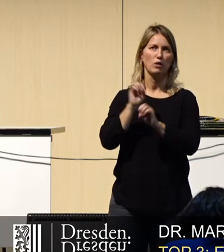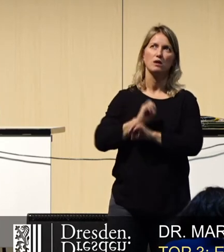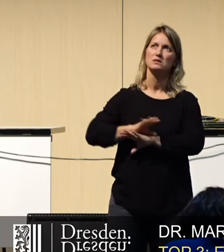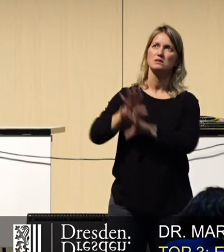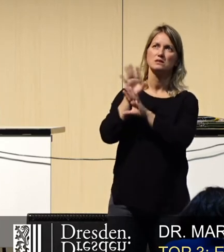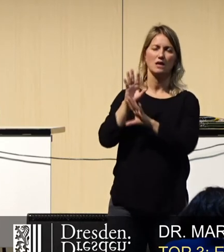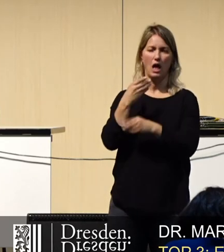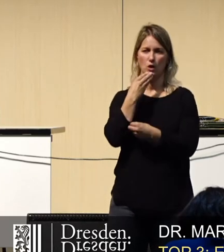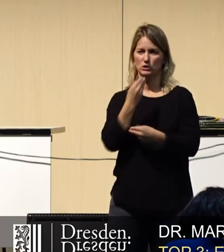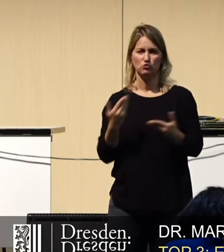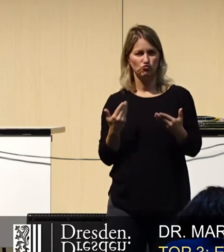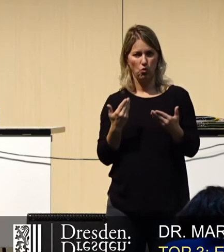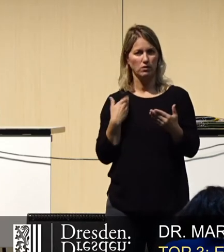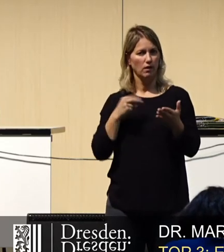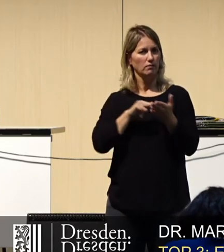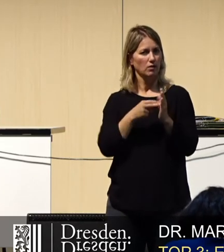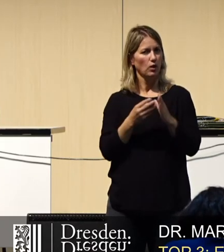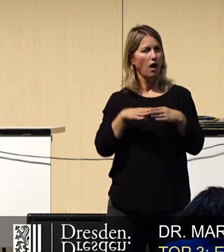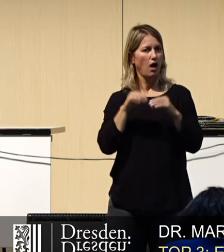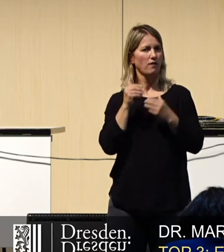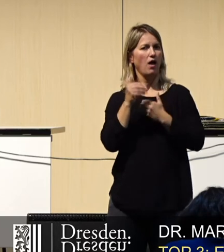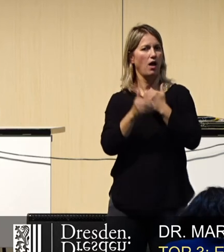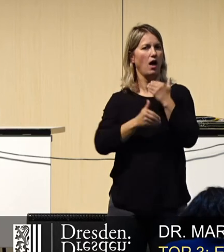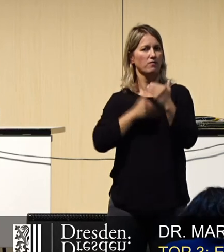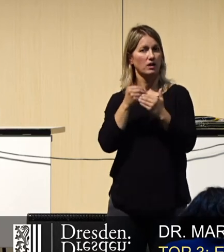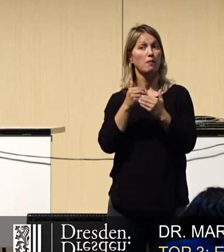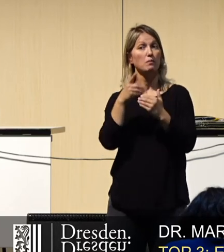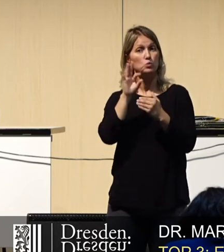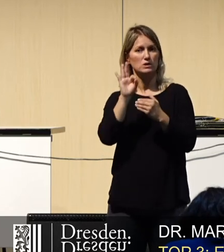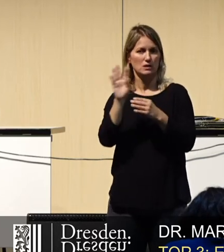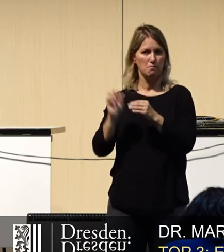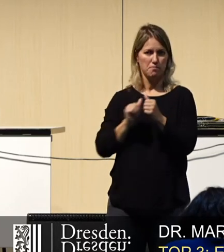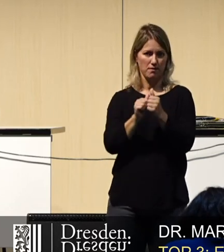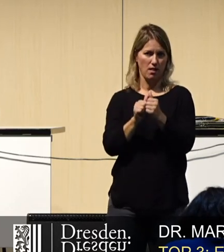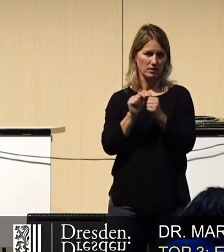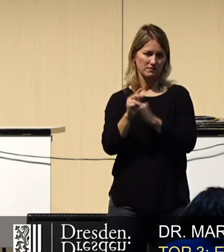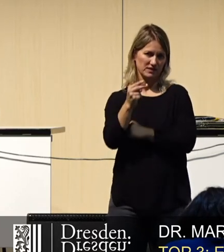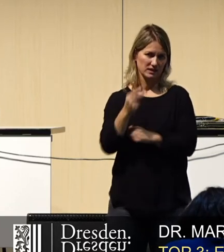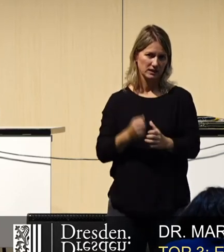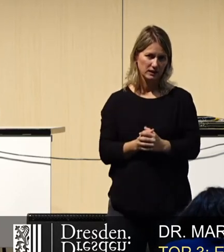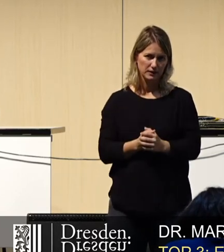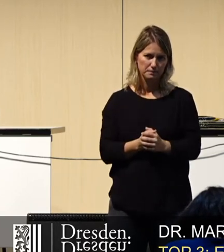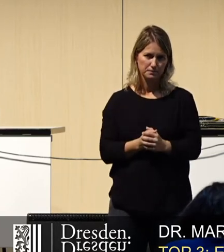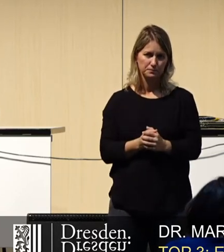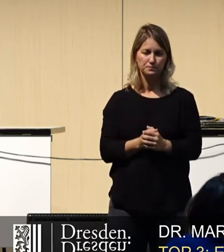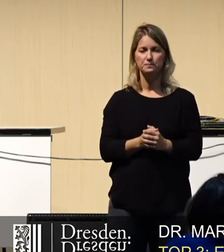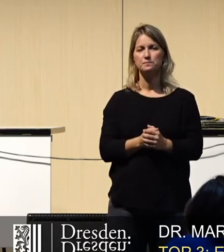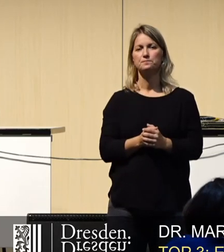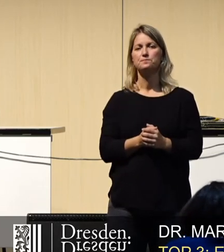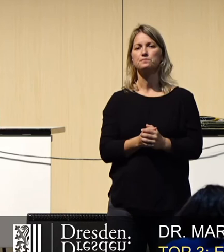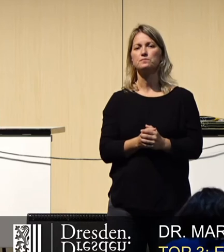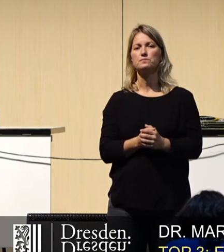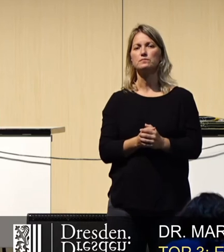Also Technologien entwickeln sich und man muss sie natürlich begleiten. Ich möchte überhaupt nicht in Abrede stellen,